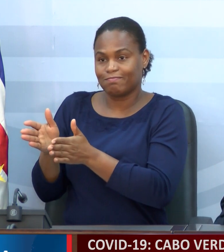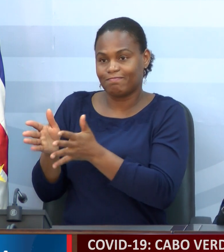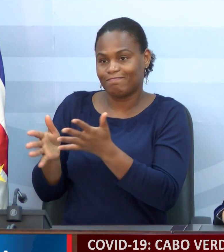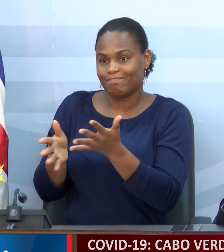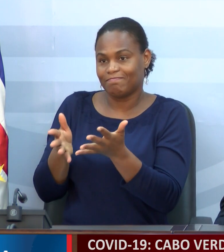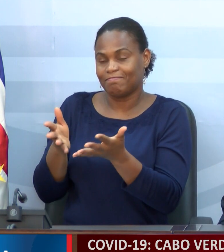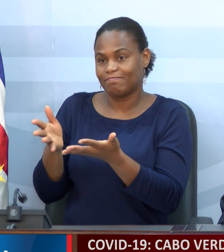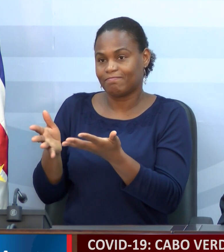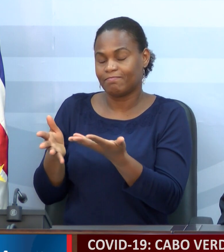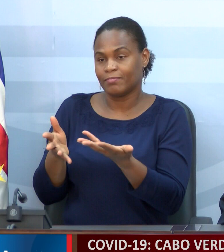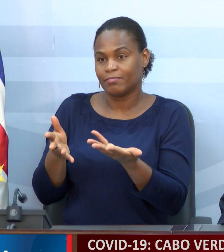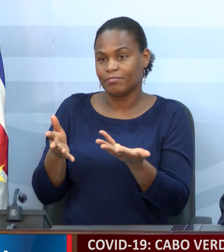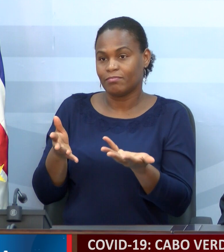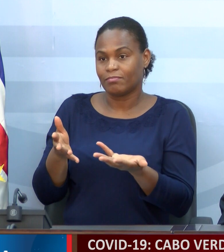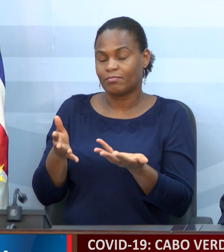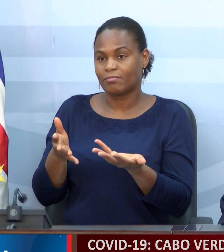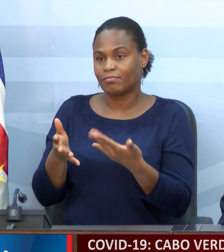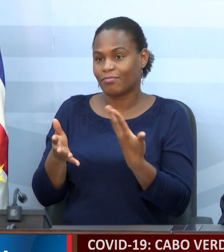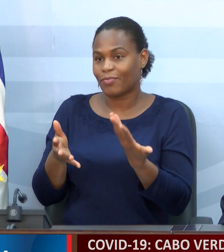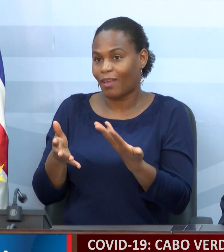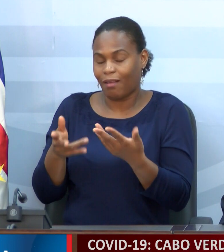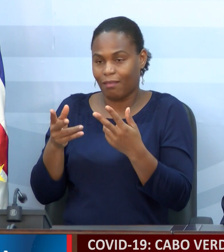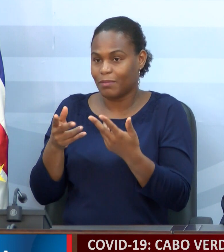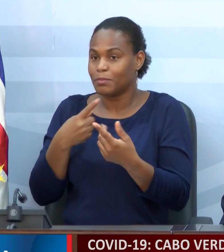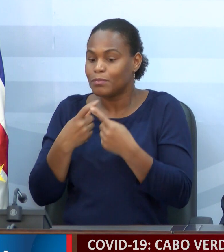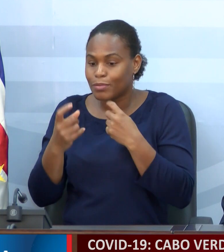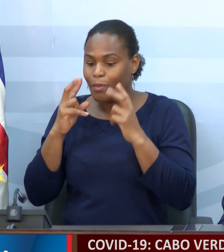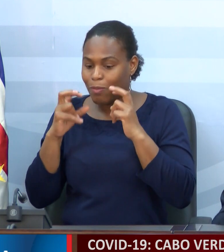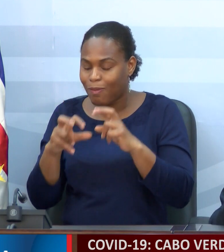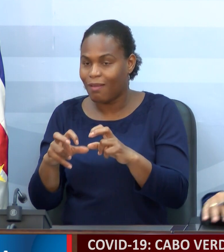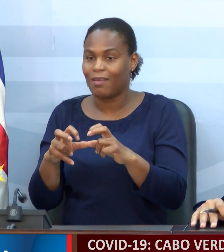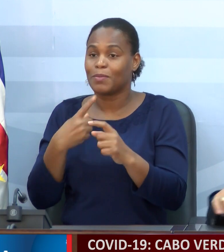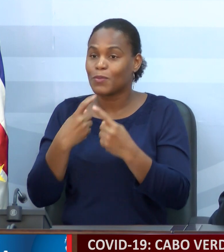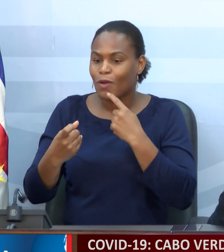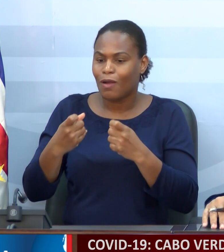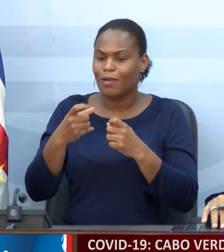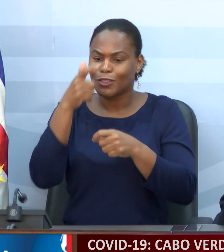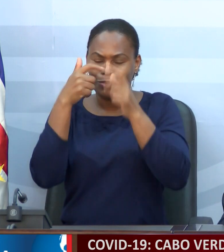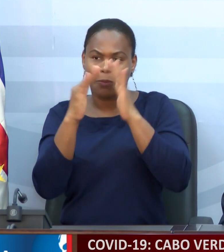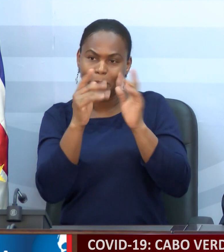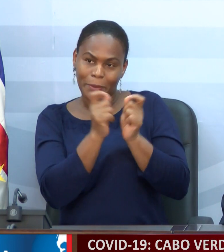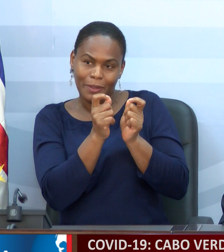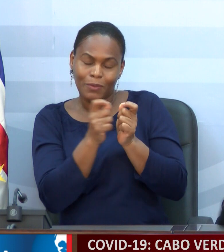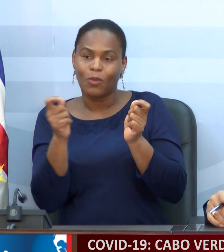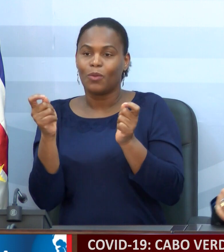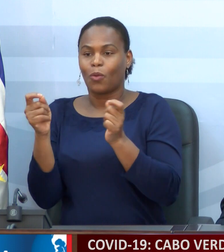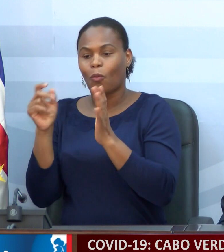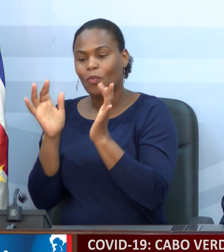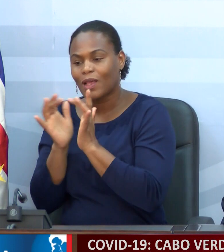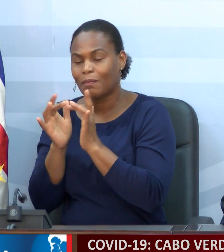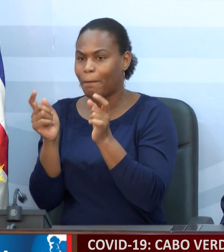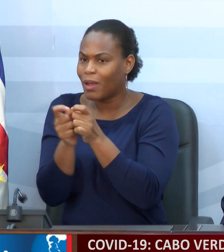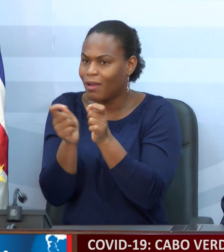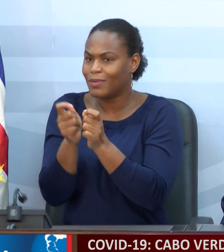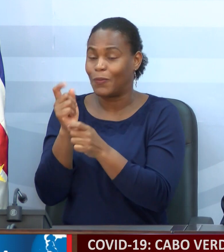inquérito epidemiológico na vizinhança, nos contactos mais próximos